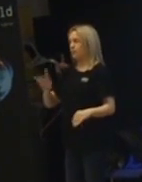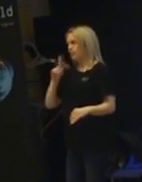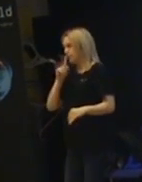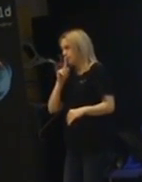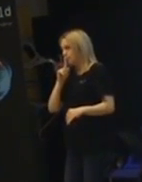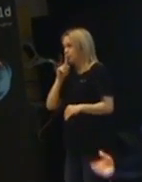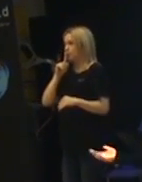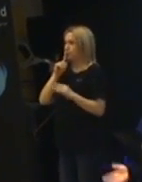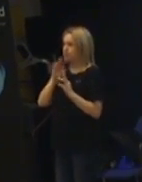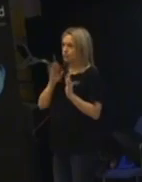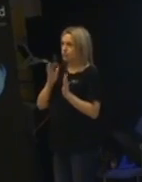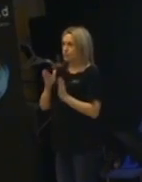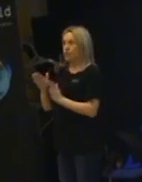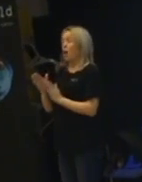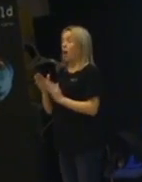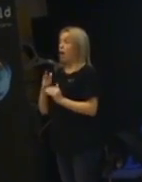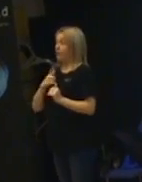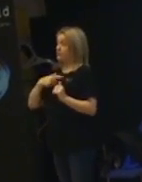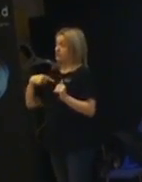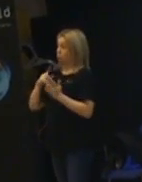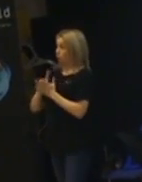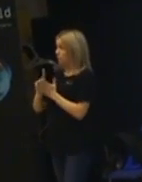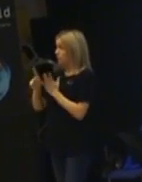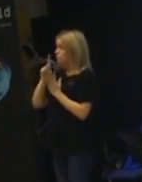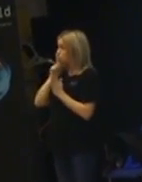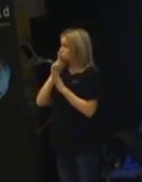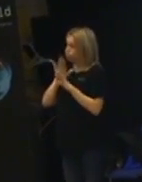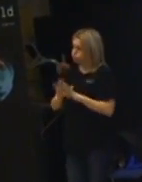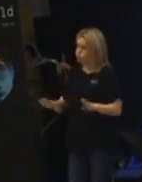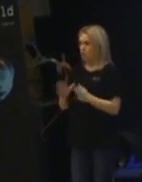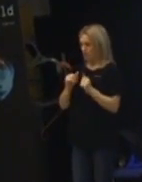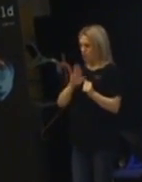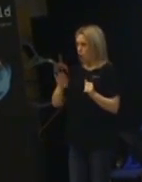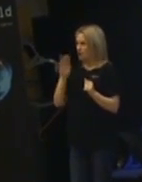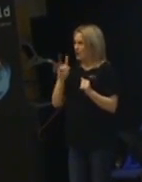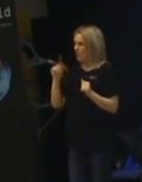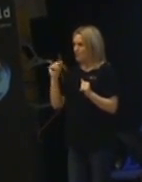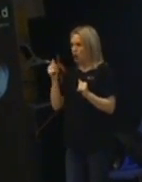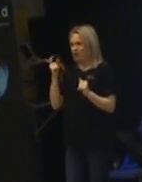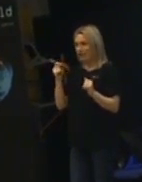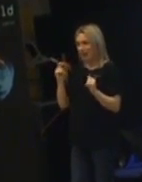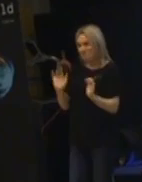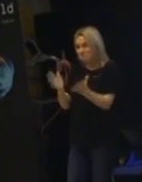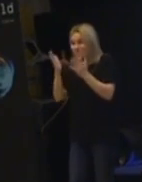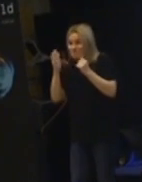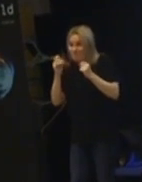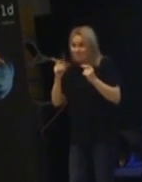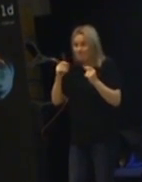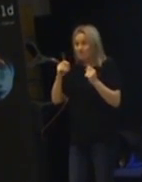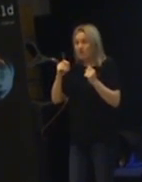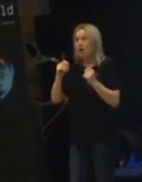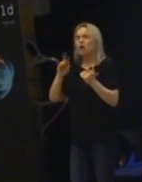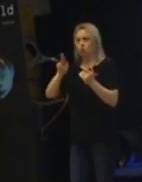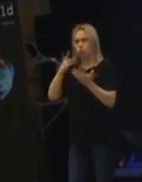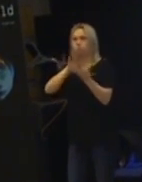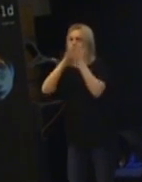Och tystlåtna och fina. För vi är jättetystlåtna och fina för det mesta. Men de här barnen behöver ibland lite så här. Riva dig och nu är vi